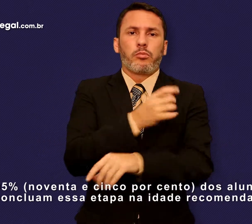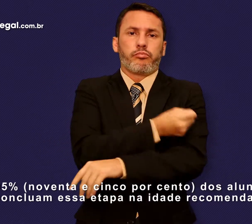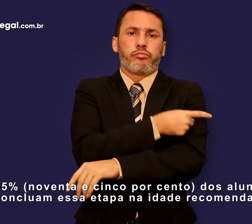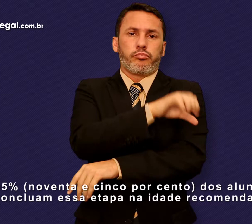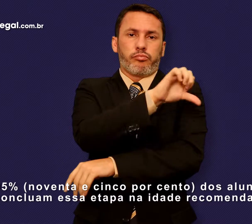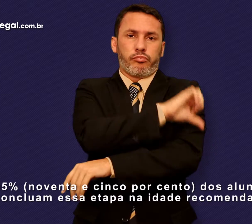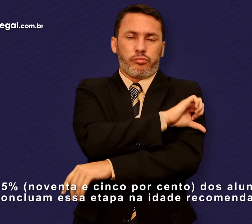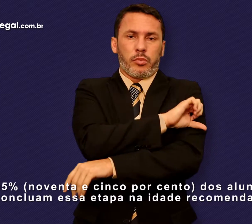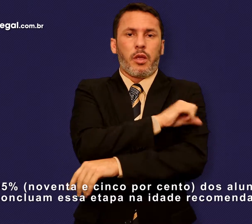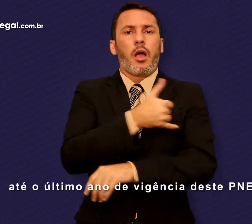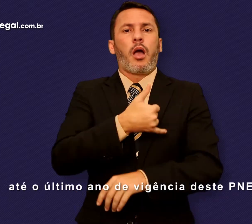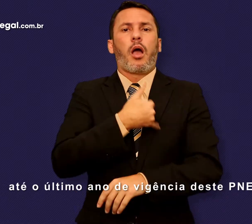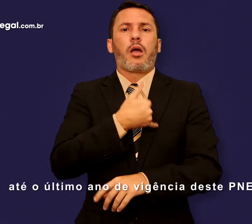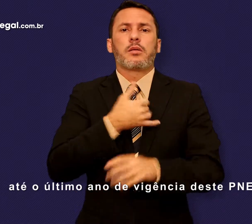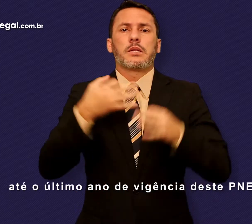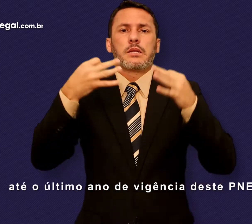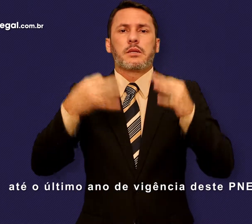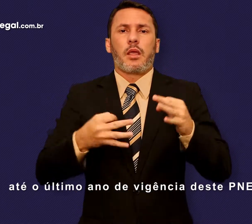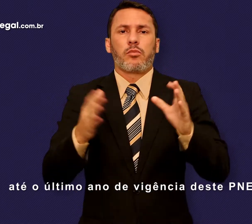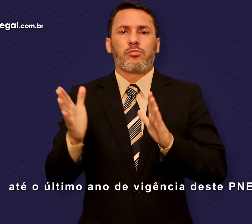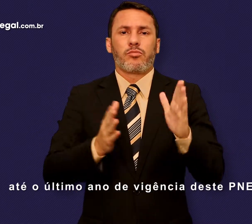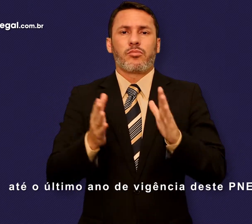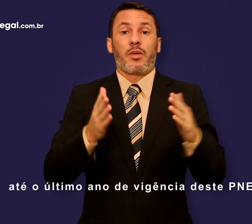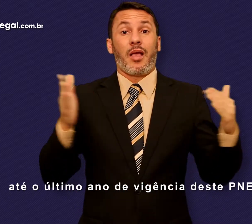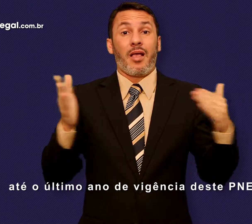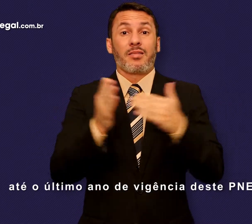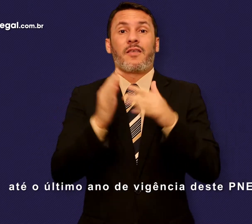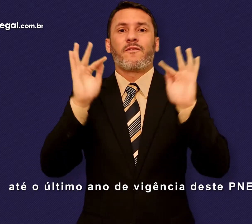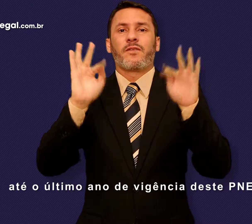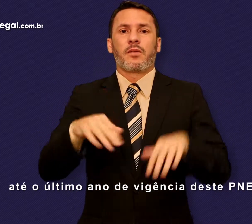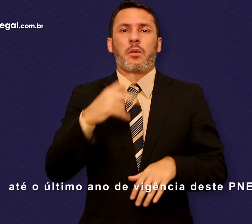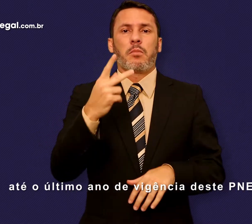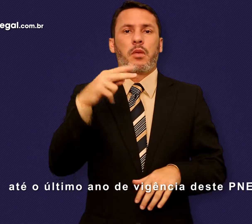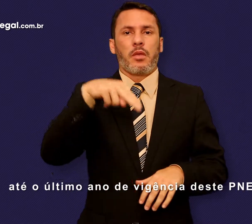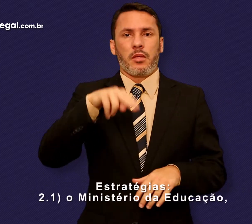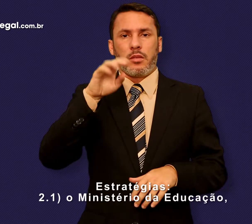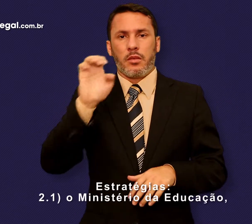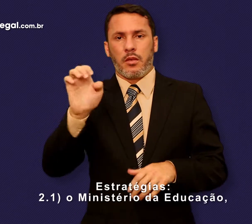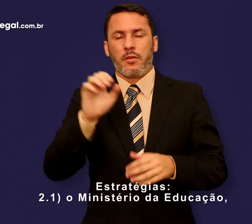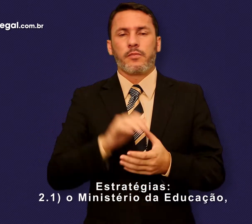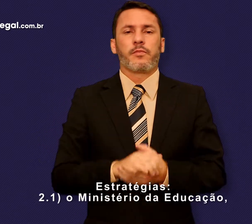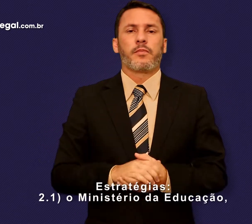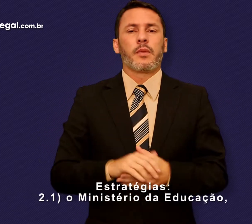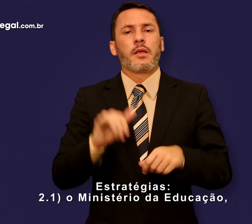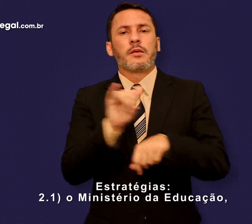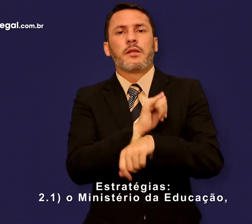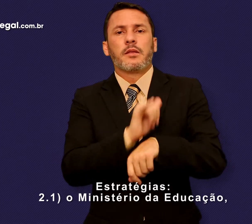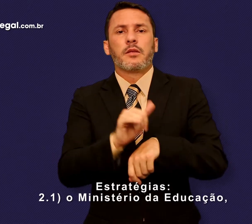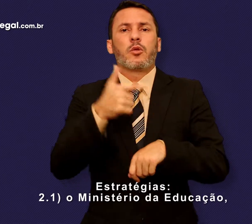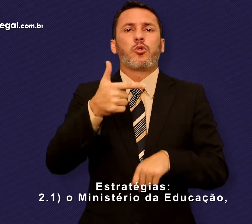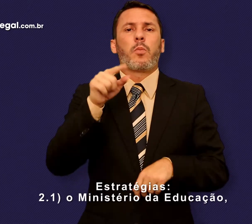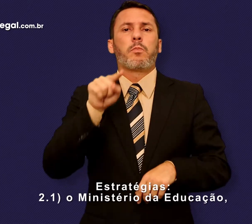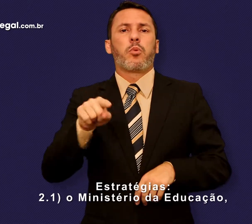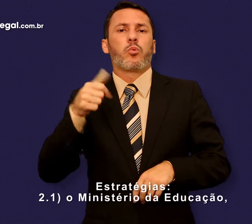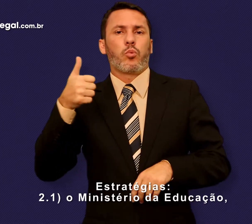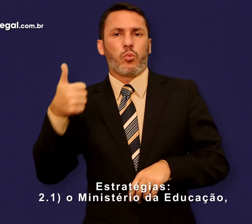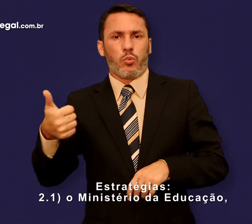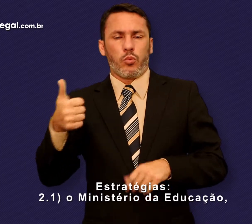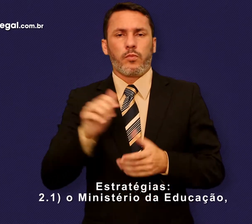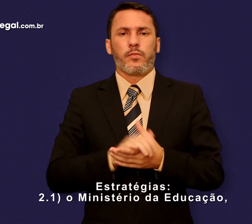idade recomendada até o último ano da vigência deste PNE. Estratégias 2.1. O Ministério da